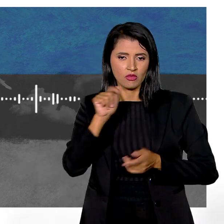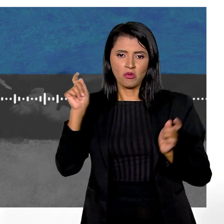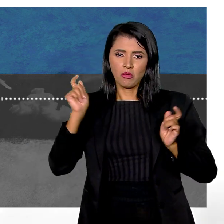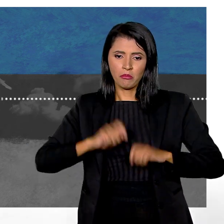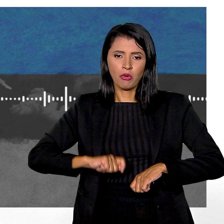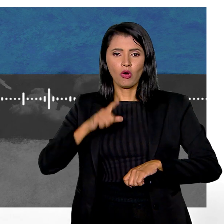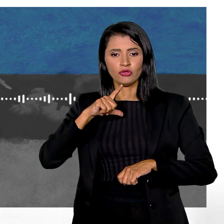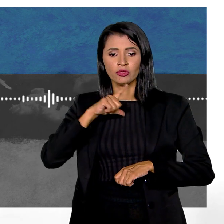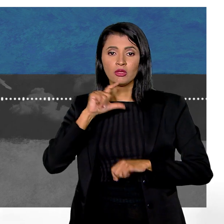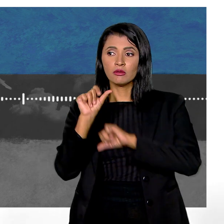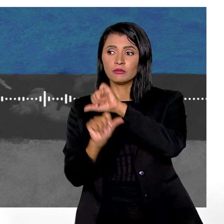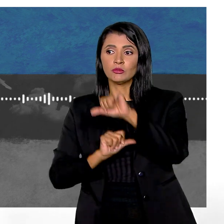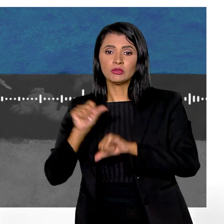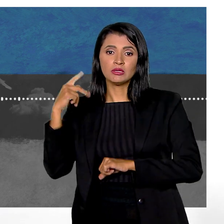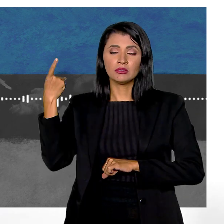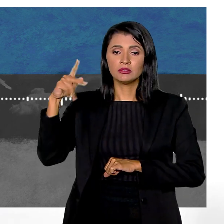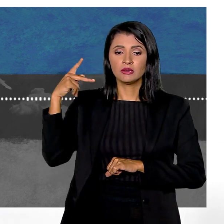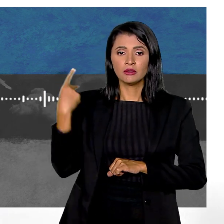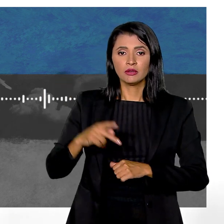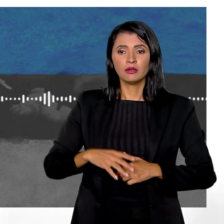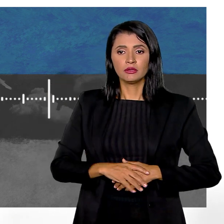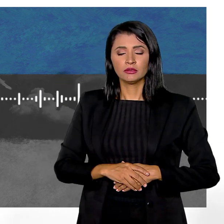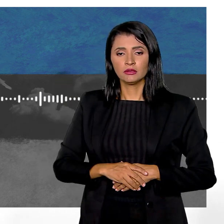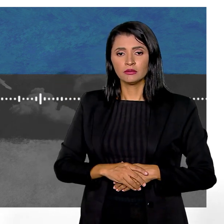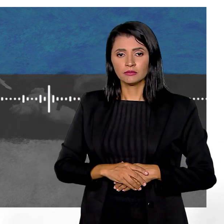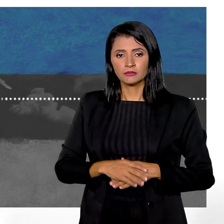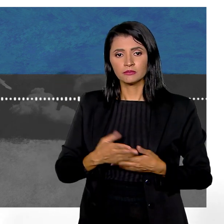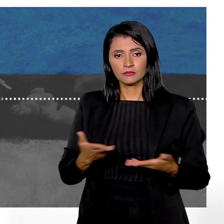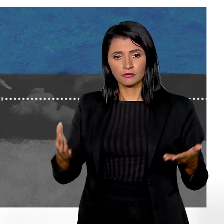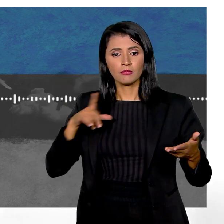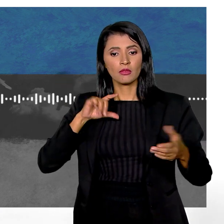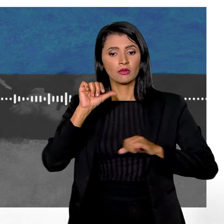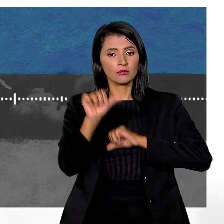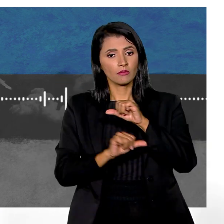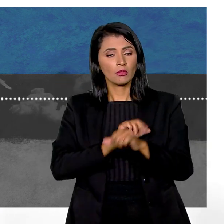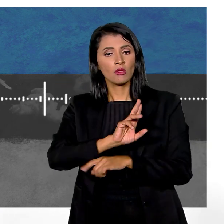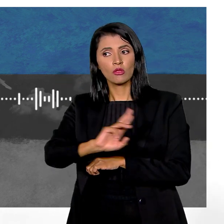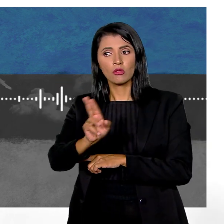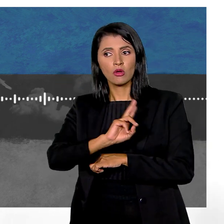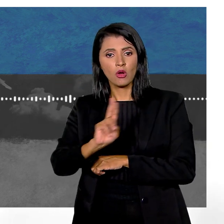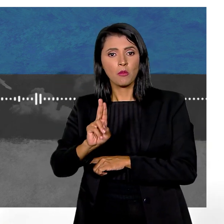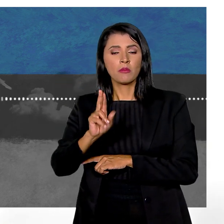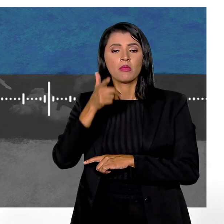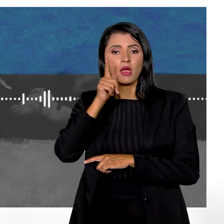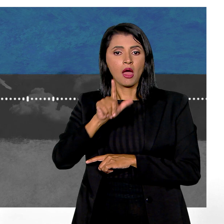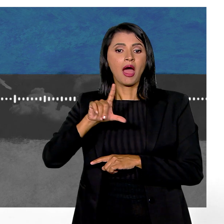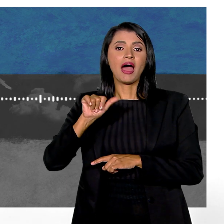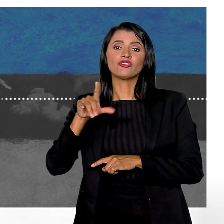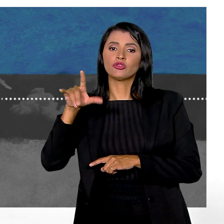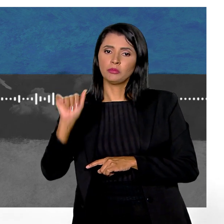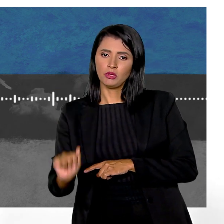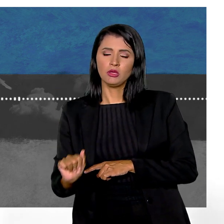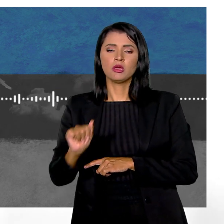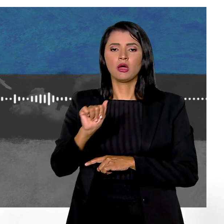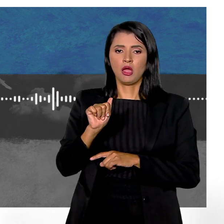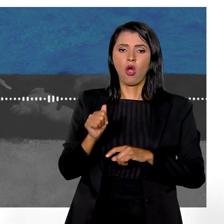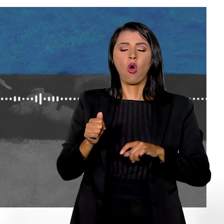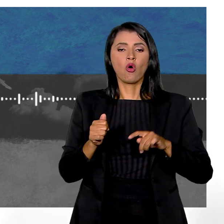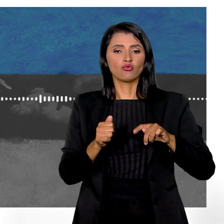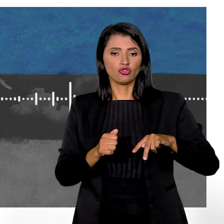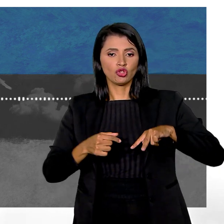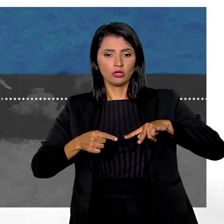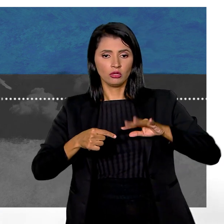sexo feminino Pode nascer com uma alteração na aparência do órgão genital Essa alteração tem o nome de atipia genital Onde há